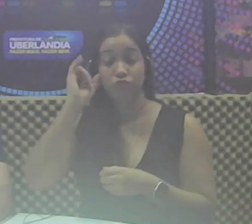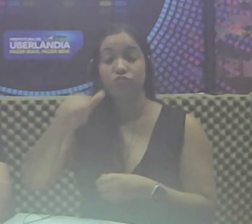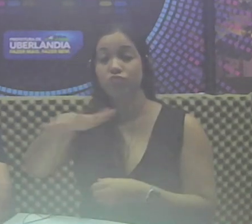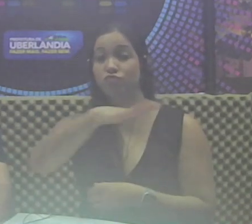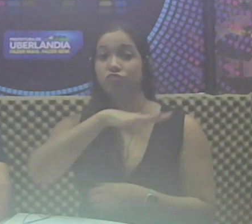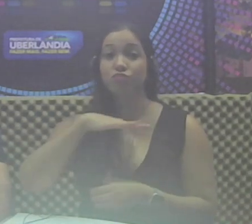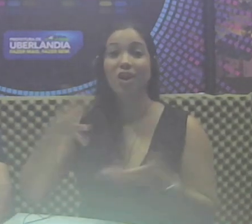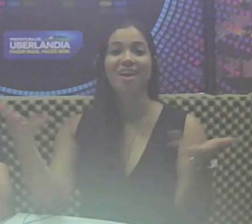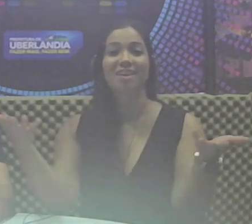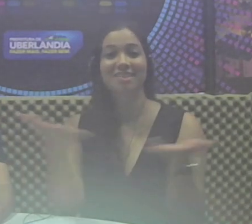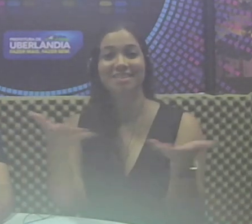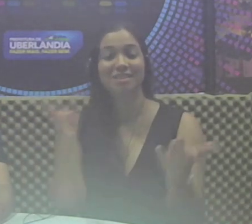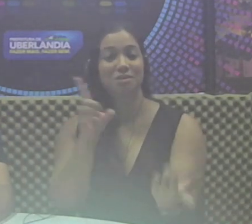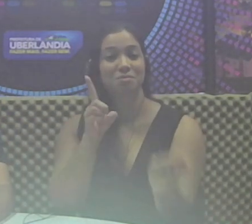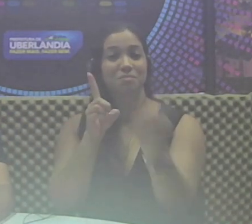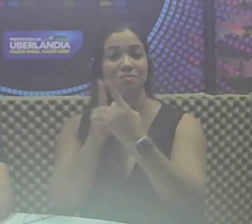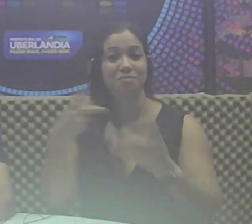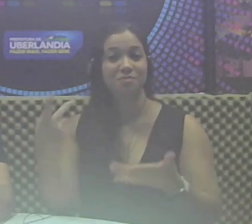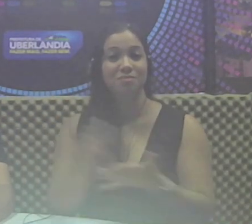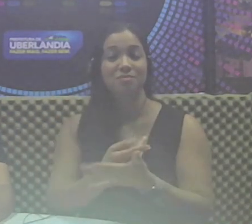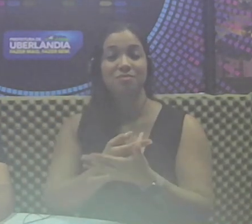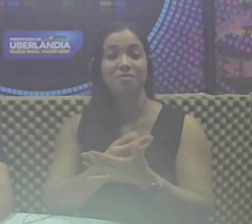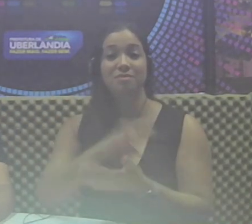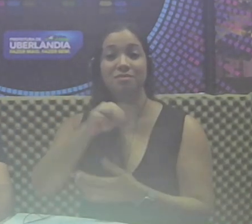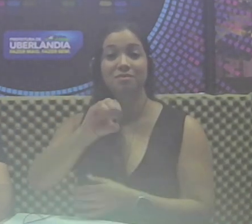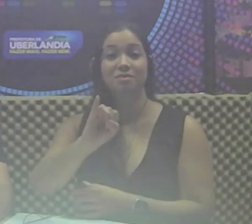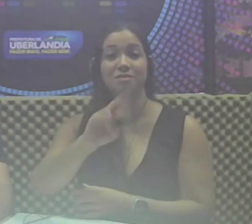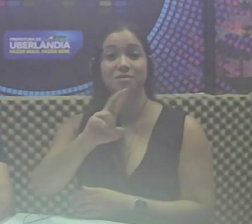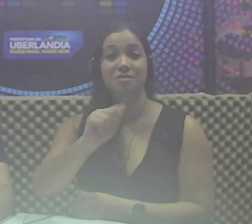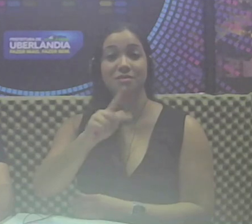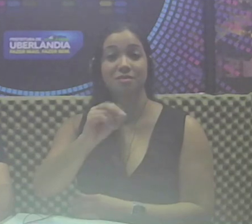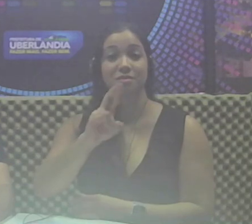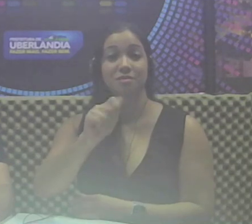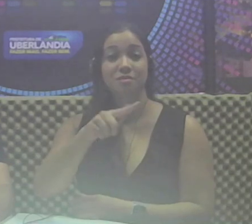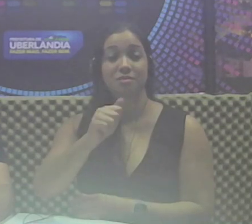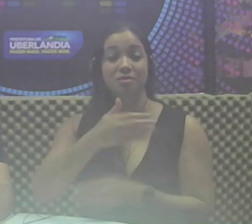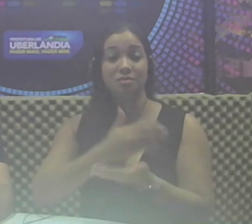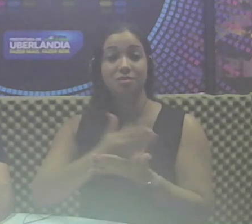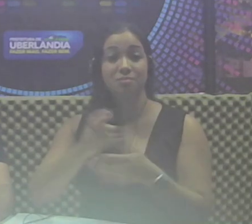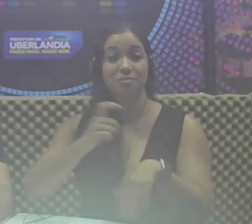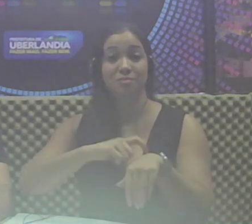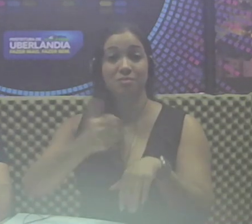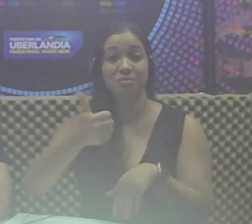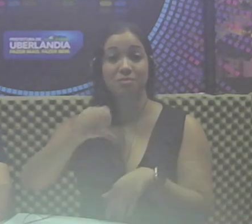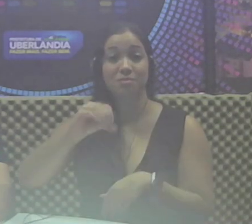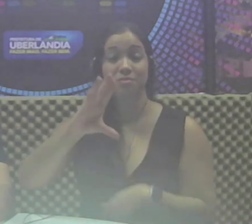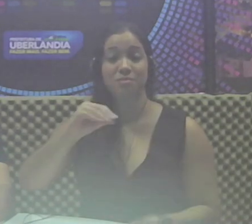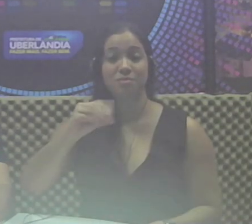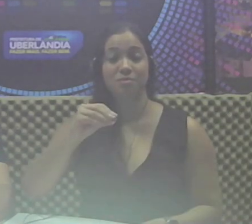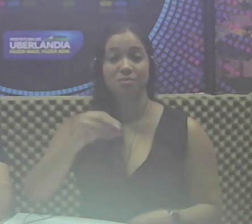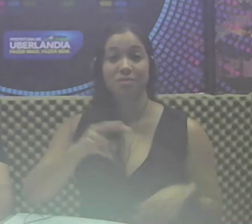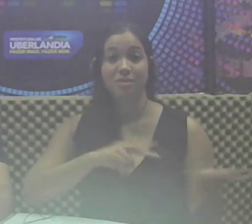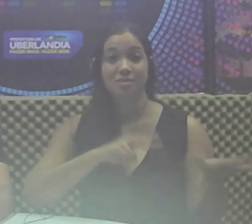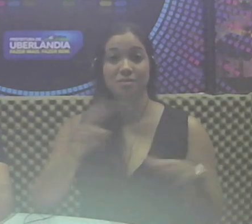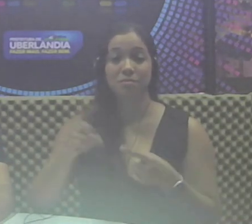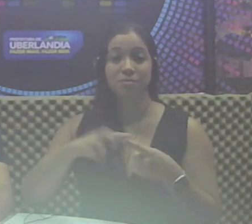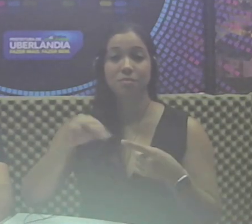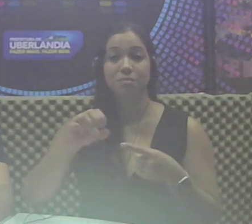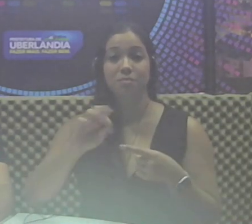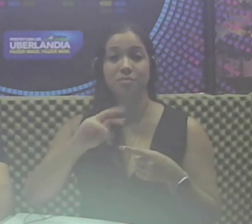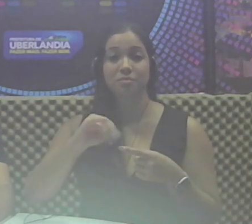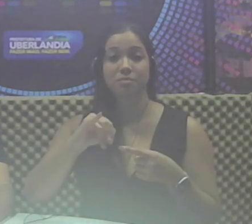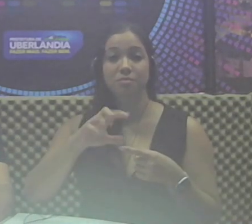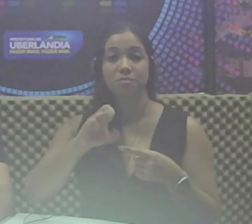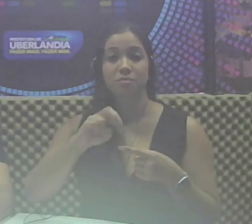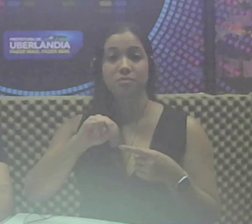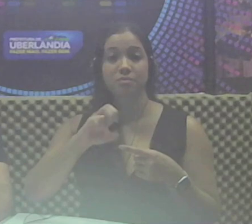Hoje, o encontro ocorre em Miraporanga, a partir das sete da noite. Ainda nesta semana, os distritos de Martinésia e Itapuirama